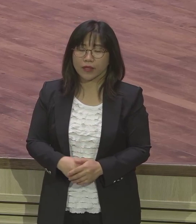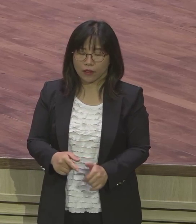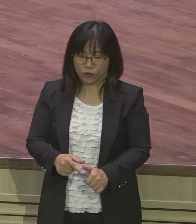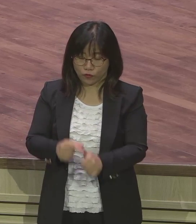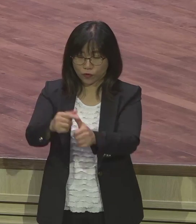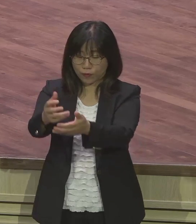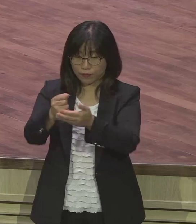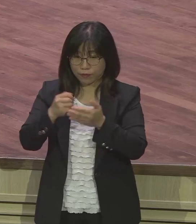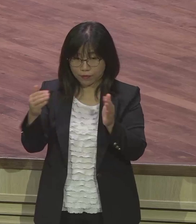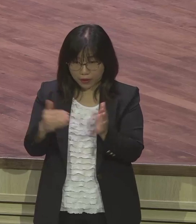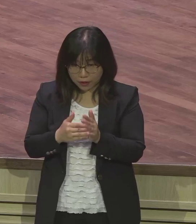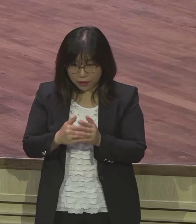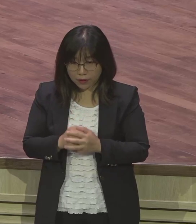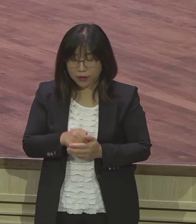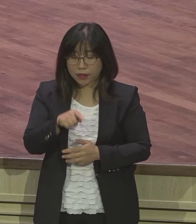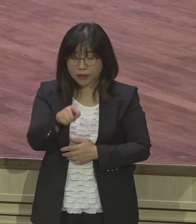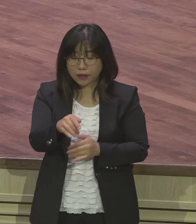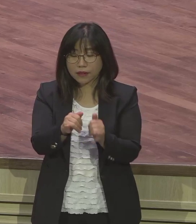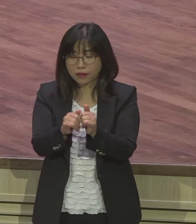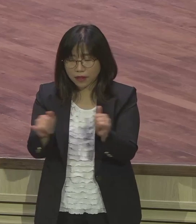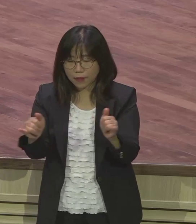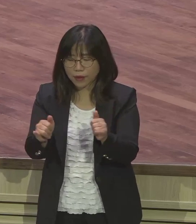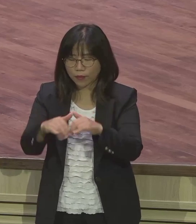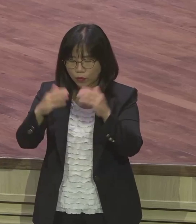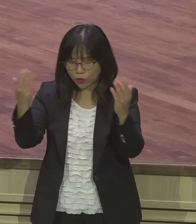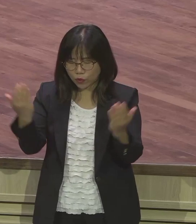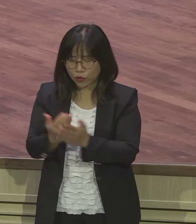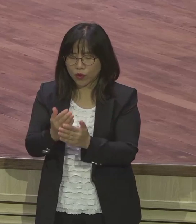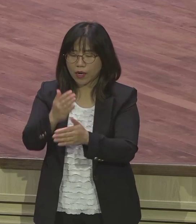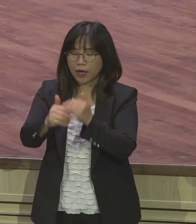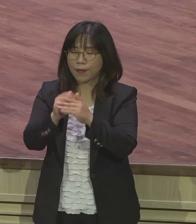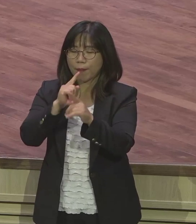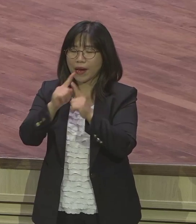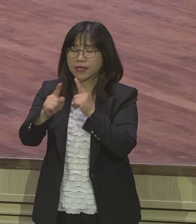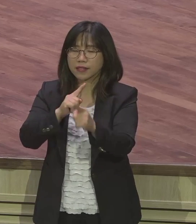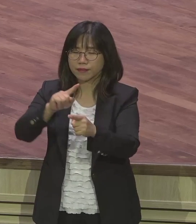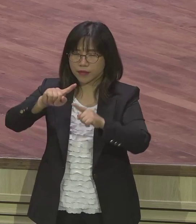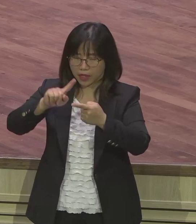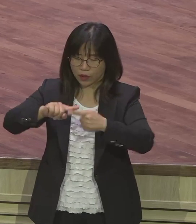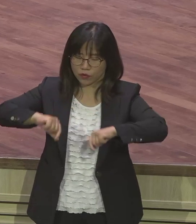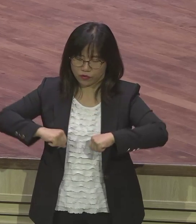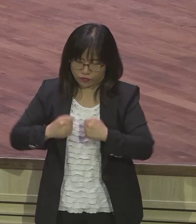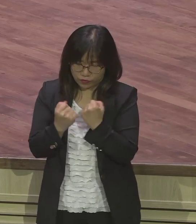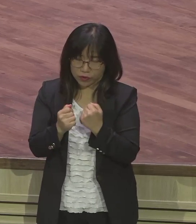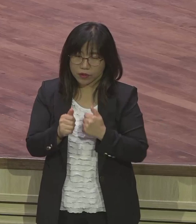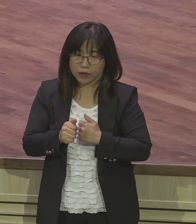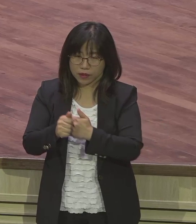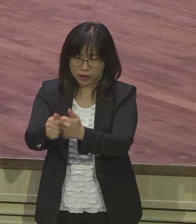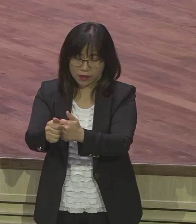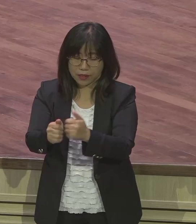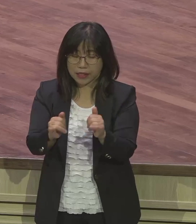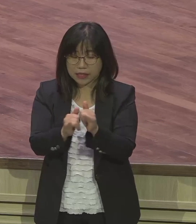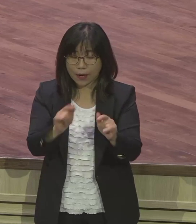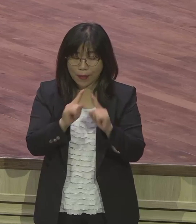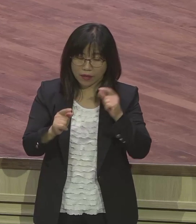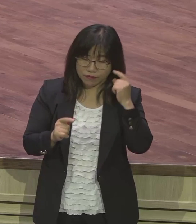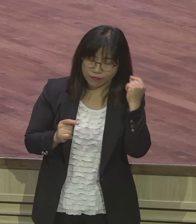모든 게 말씀 따라가는 겁니다 말씀 따라 사람 말 따라가는 게 아니에요 하나님의